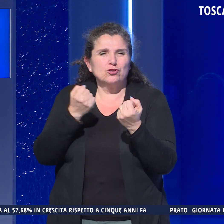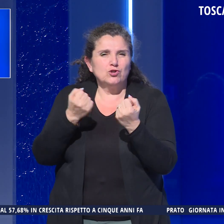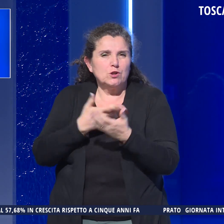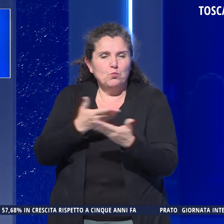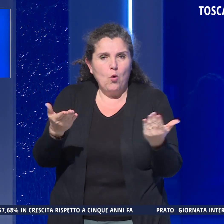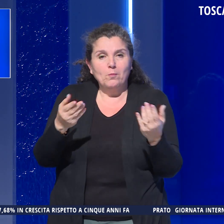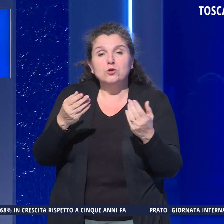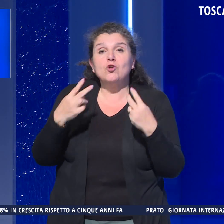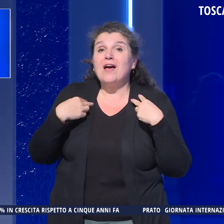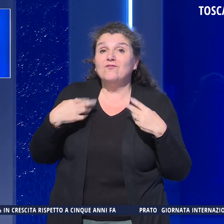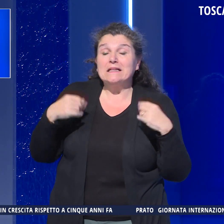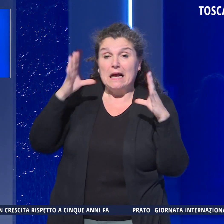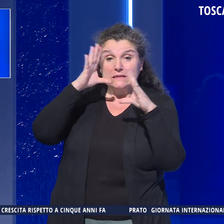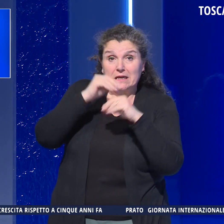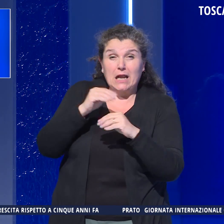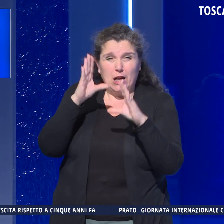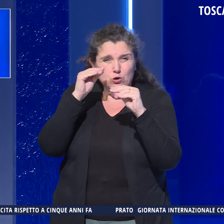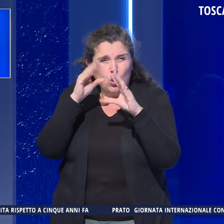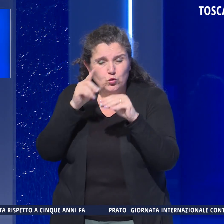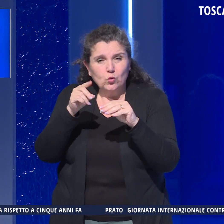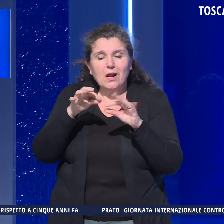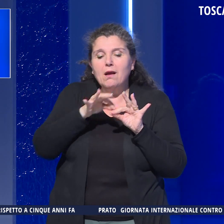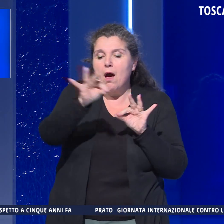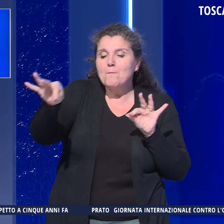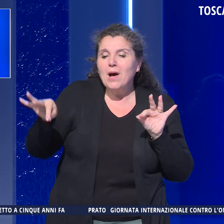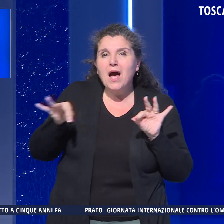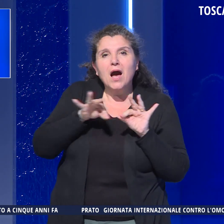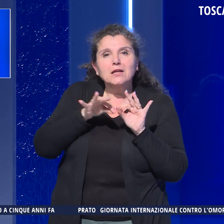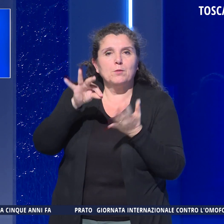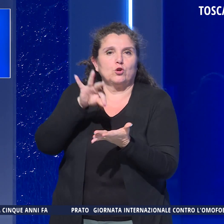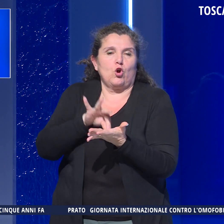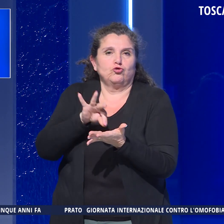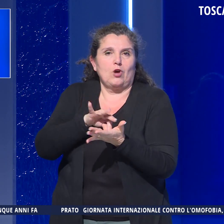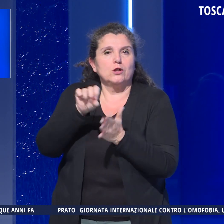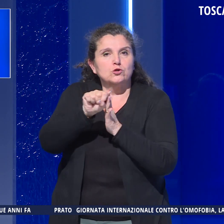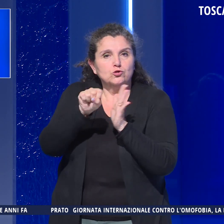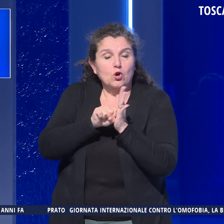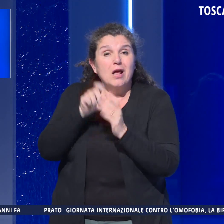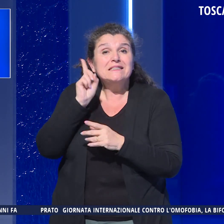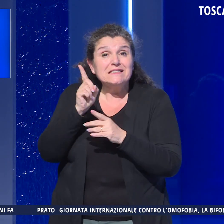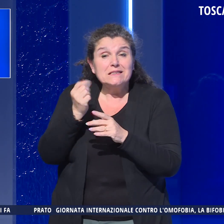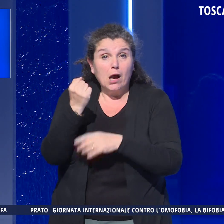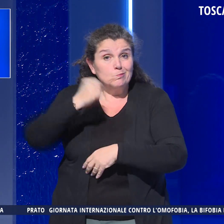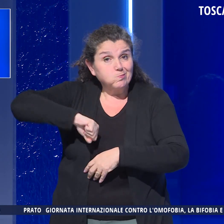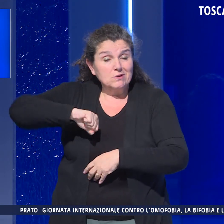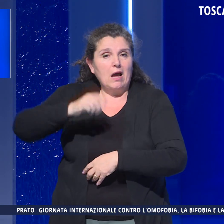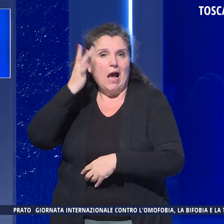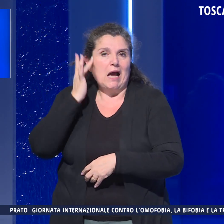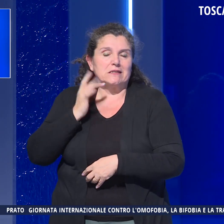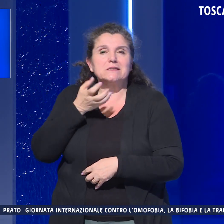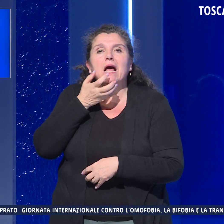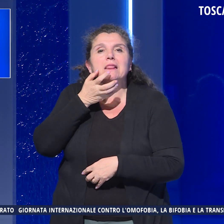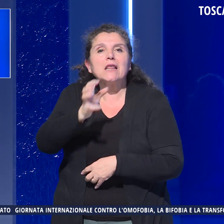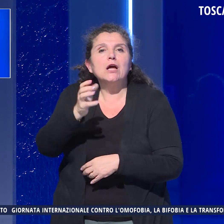e notturna cittadina e nel perimetro del centro. In caso di trasgressione rischiano la denuncia